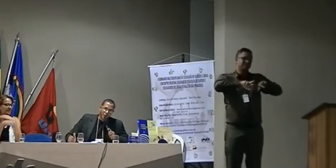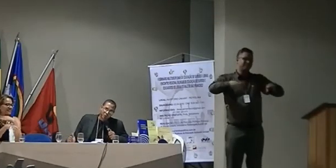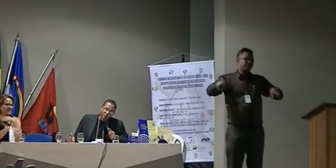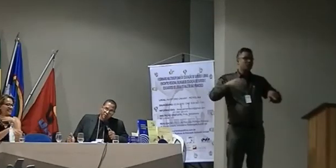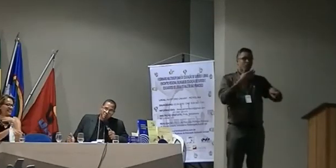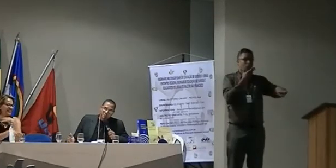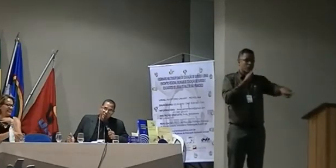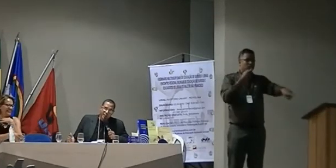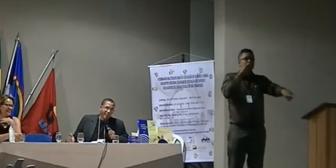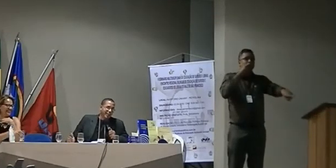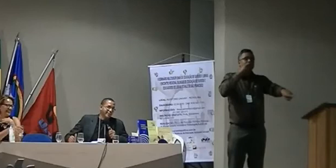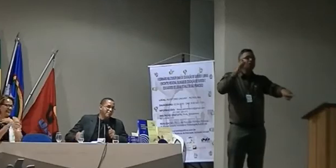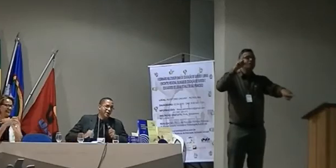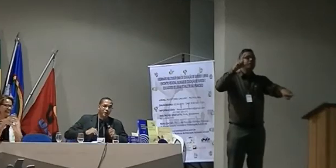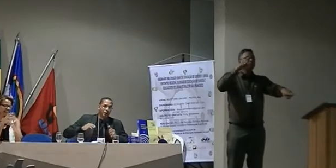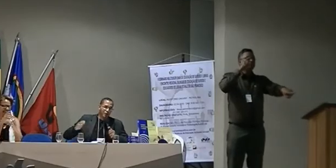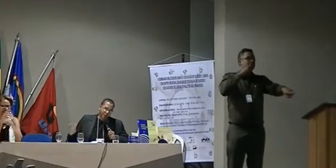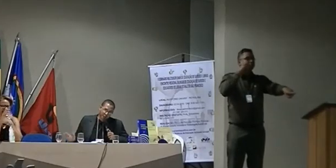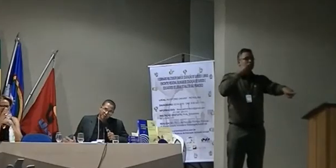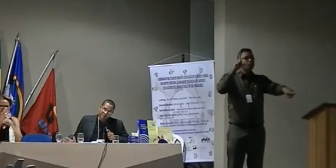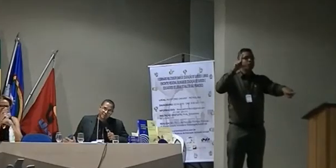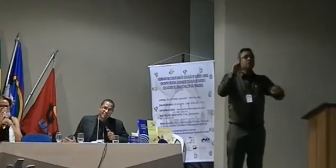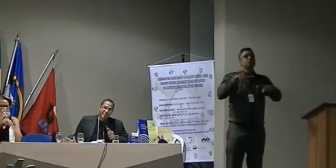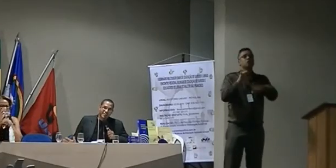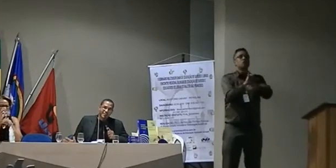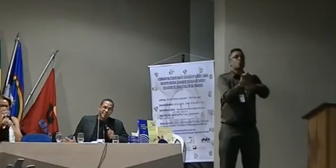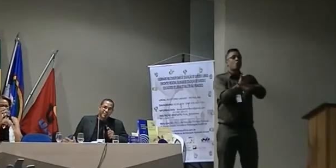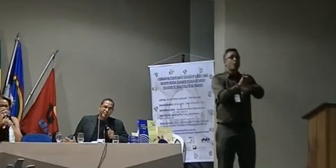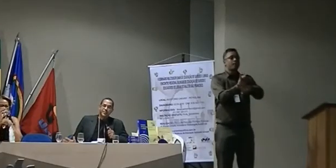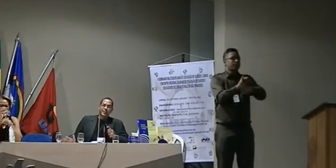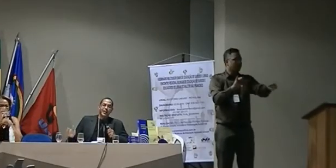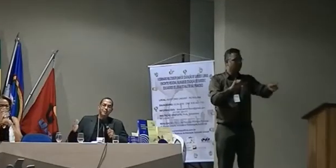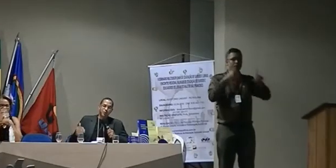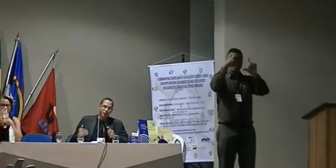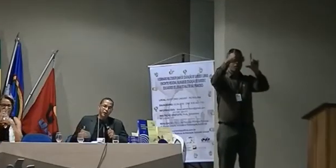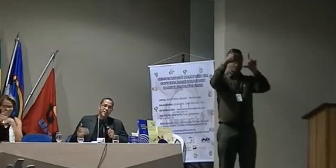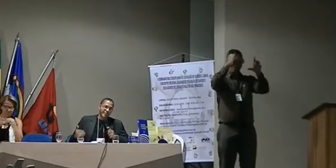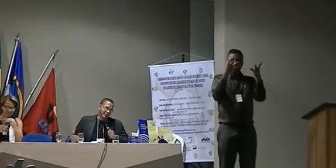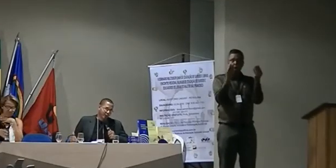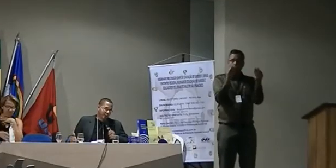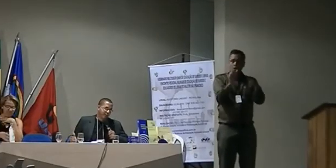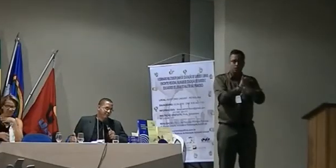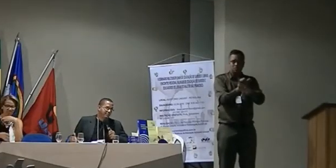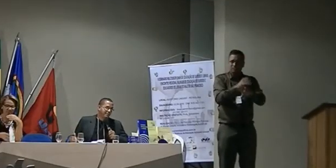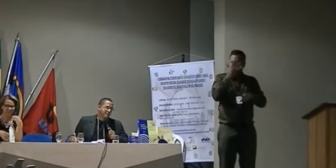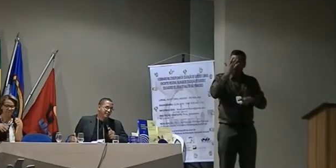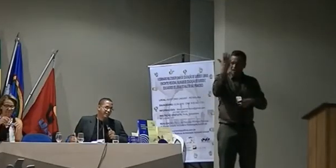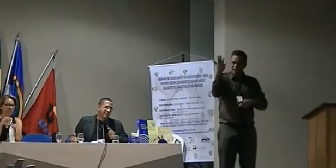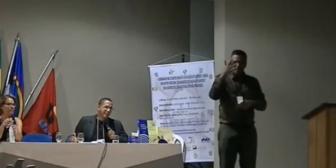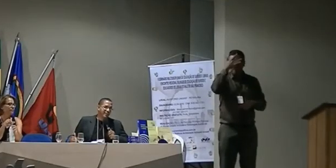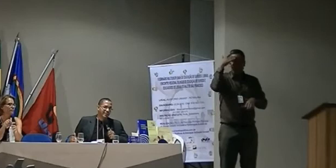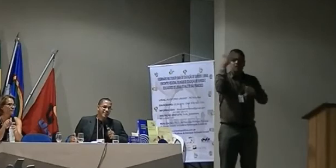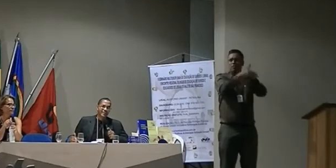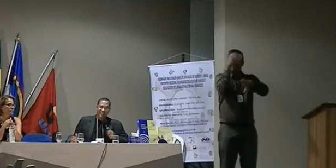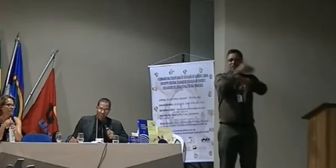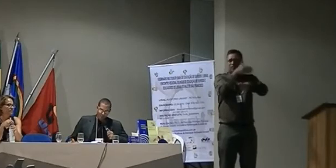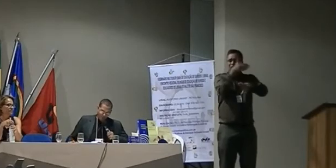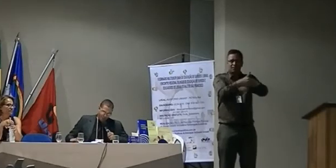youtube que está lá serve pra todo mundo diga assim é impossível que dizer isso hoje em dia né ok